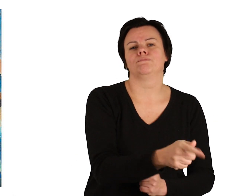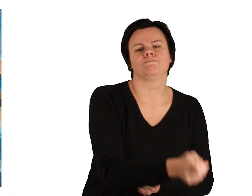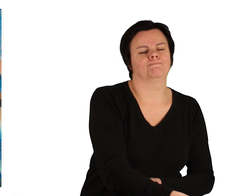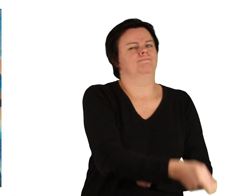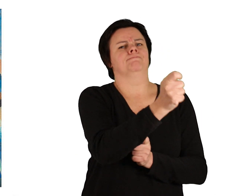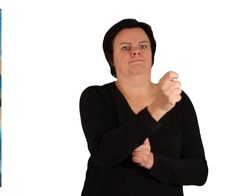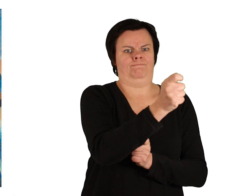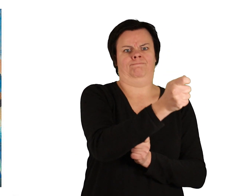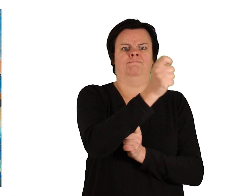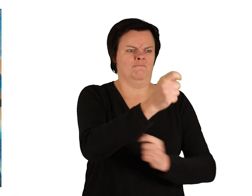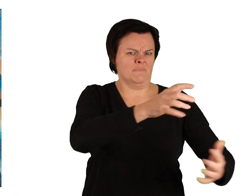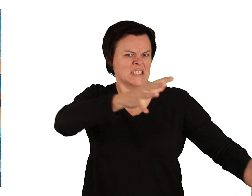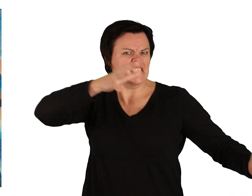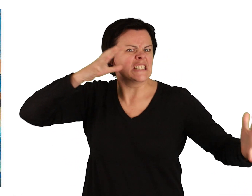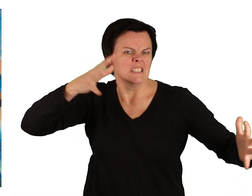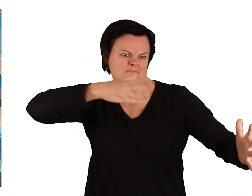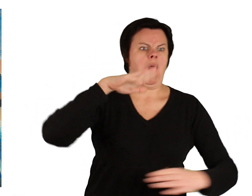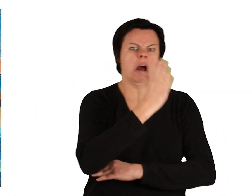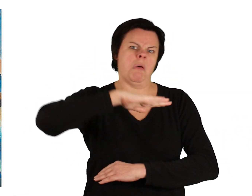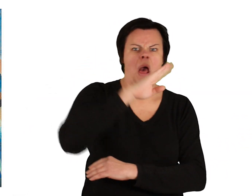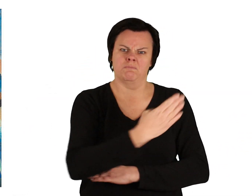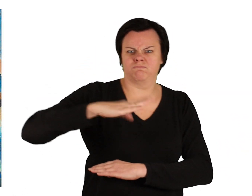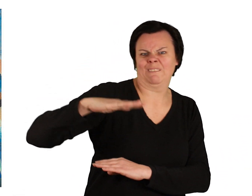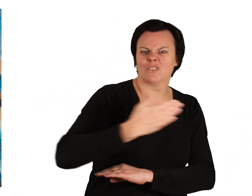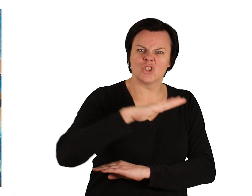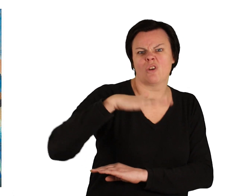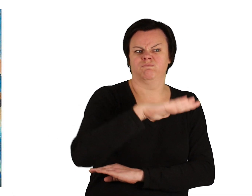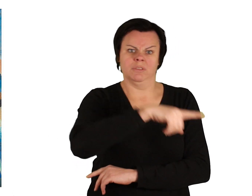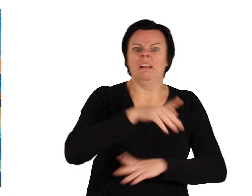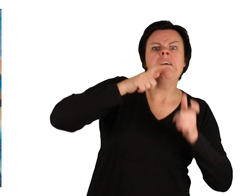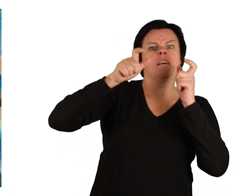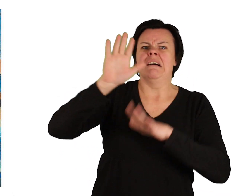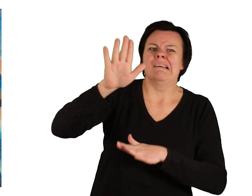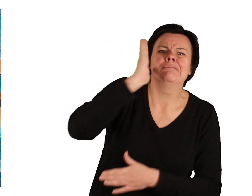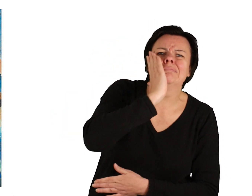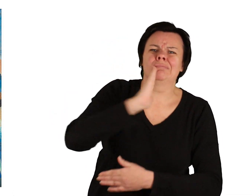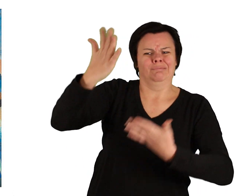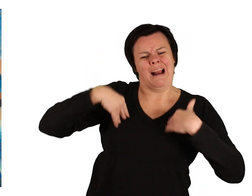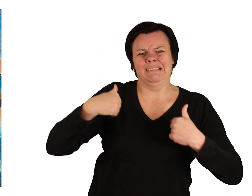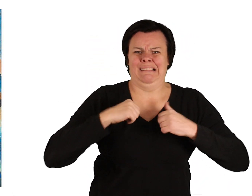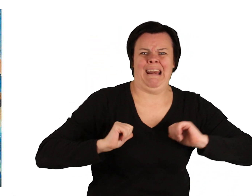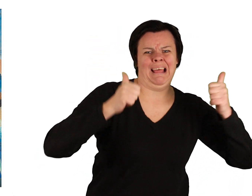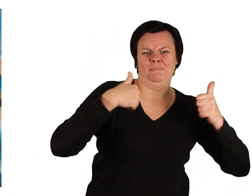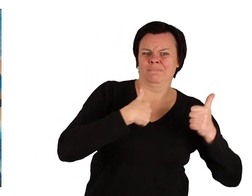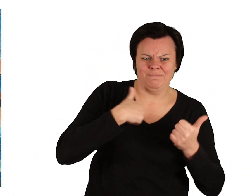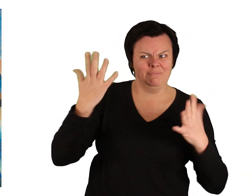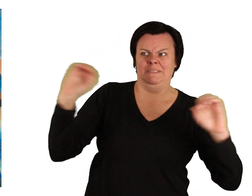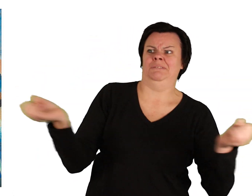Eines Tages aber hing an seiner Angel ein großer, zappelnder Butt, der rief, »Bitte, lass mich